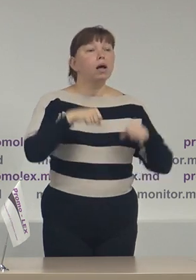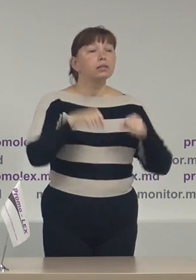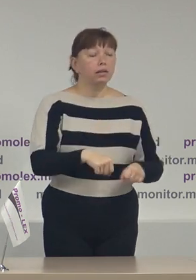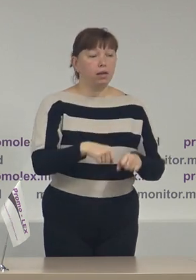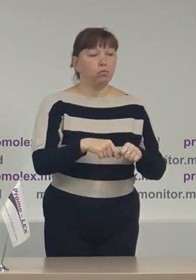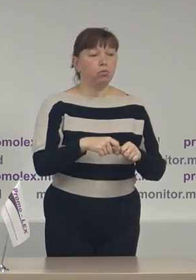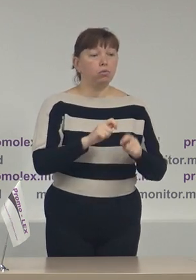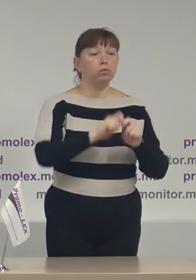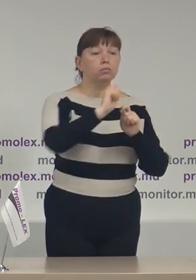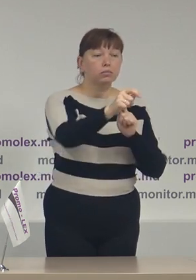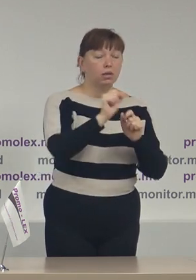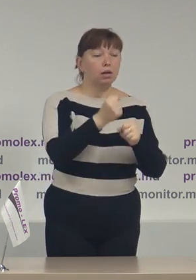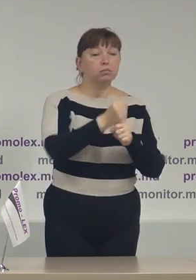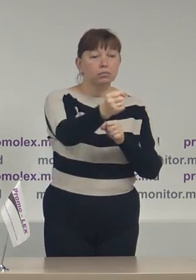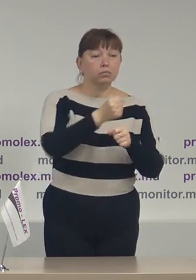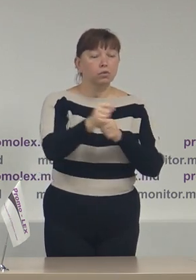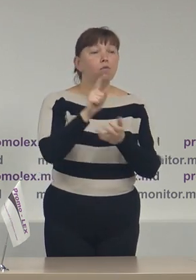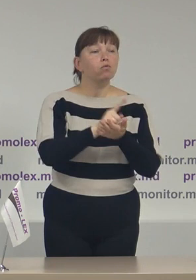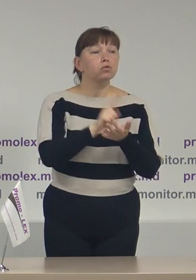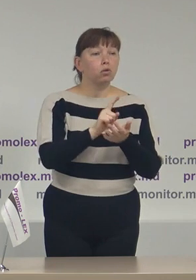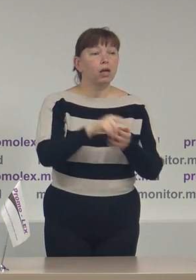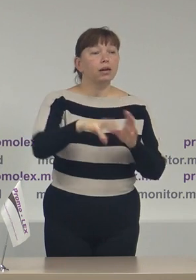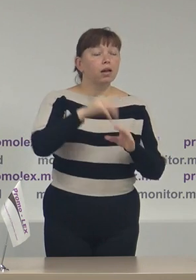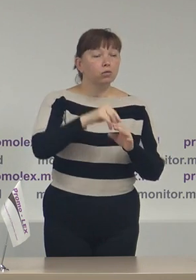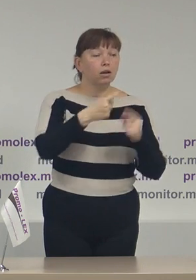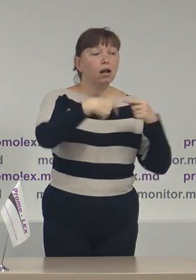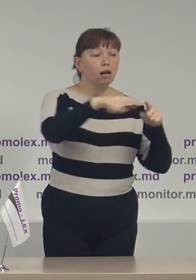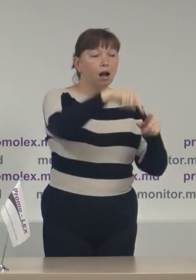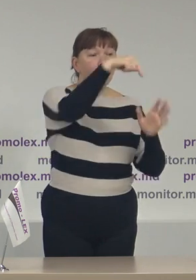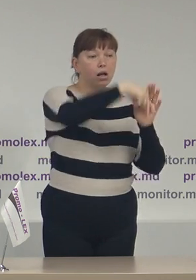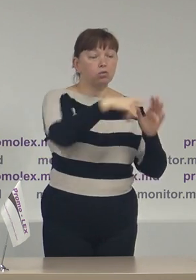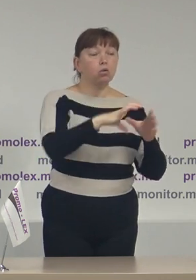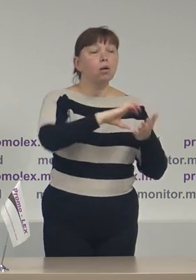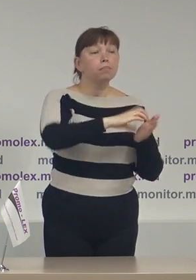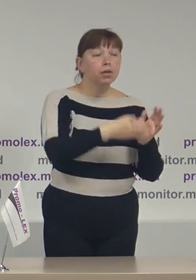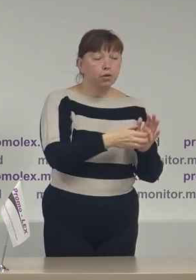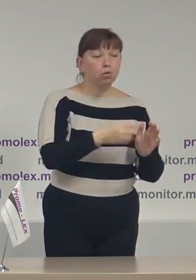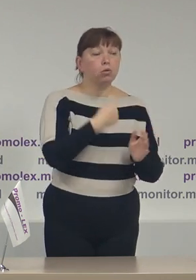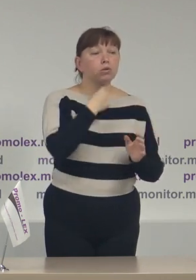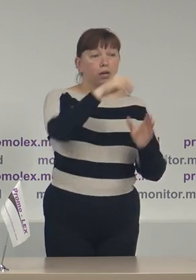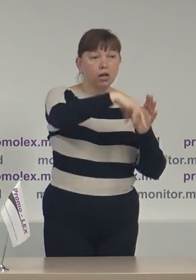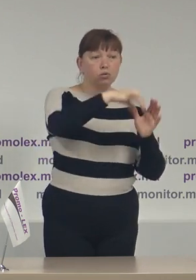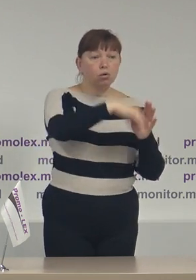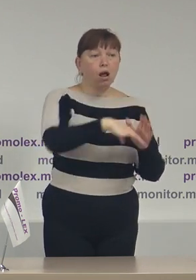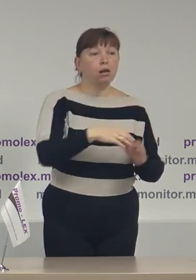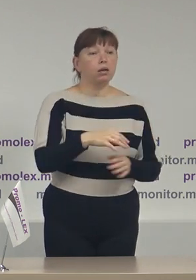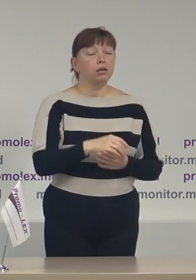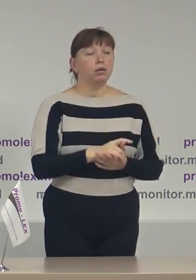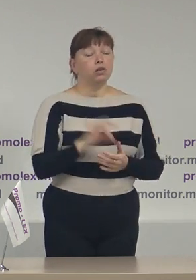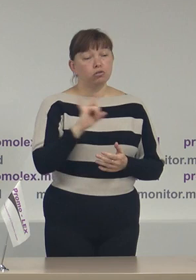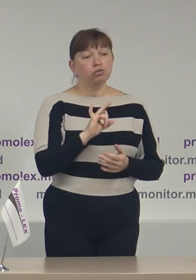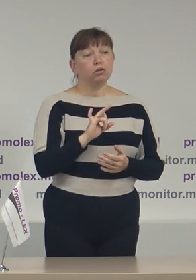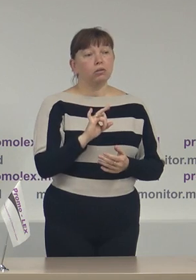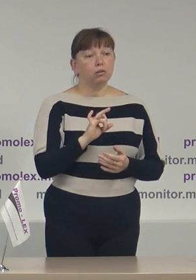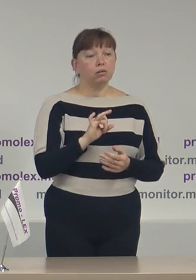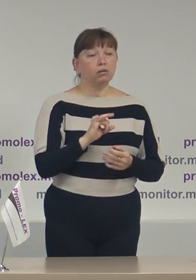funcționari electorali în cadrul birourilor electorale ale secțiilor de votare și practic